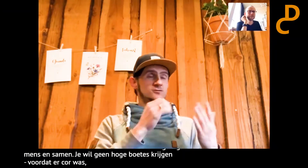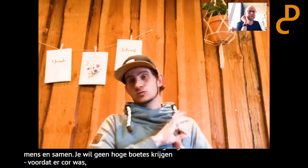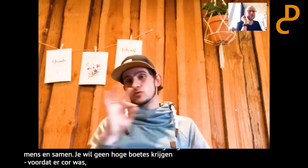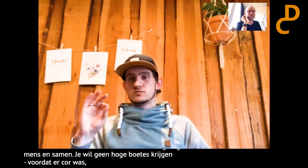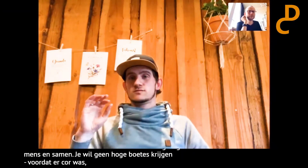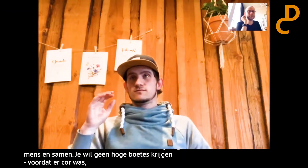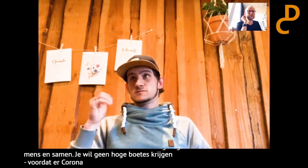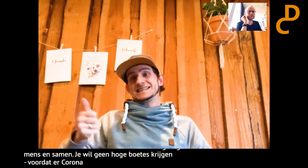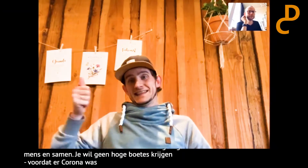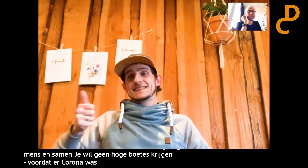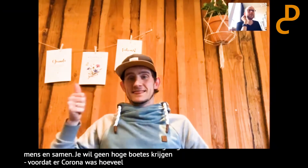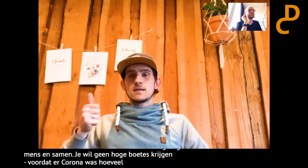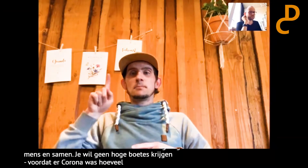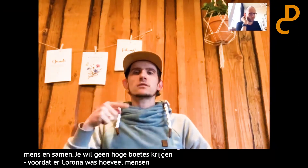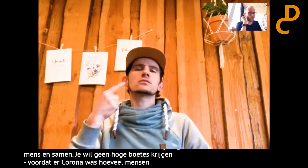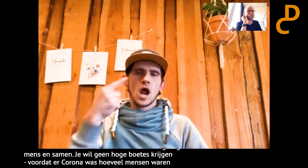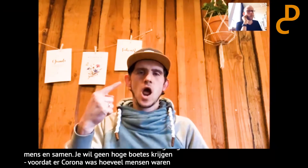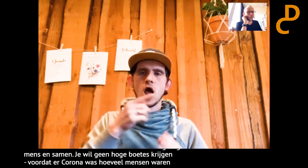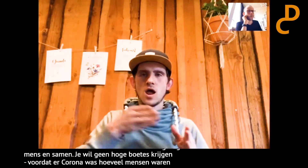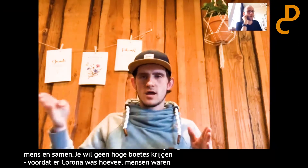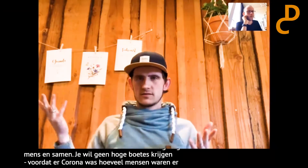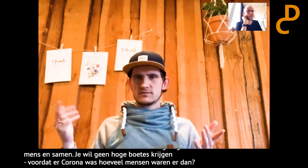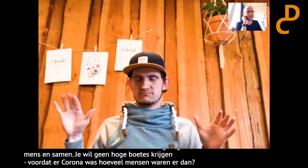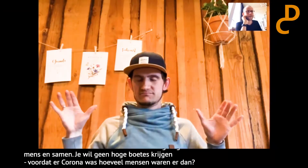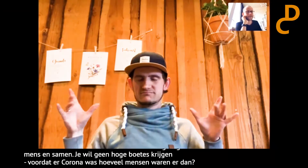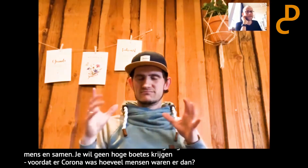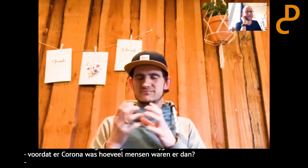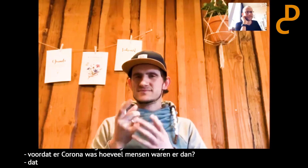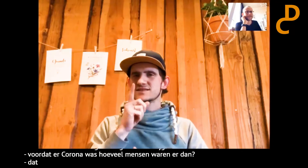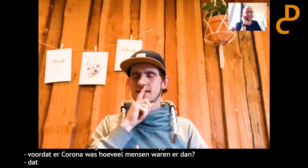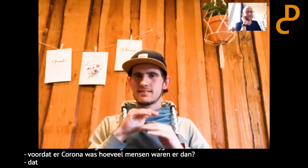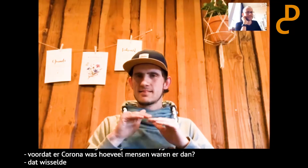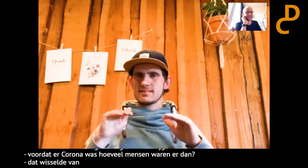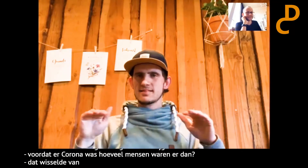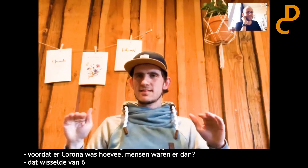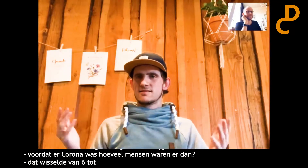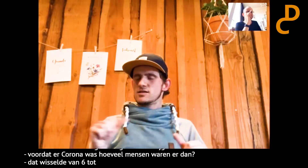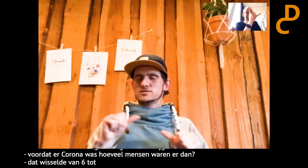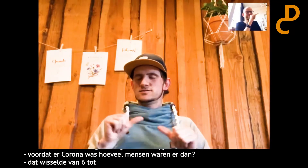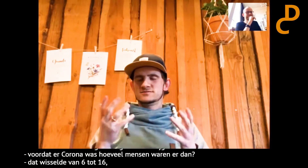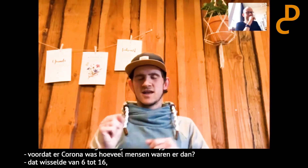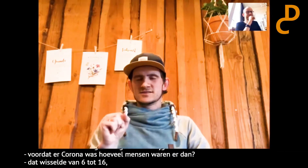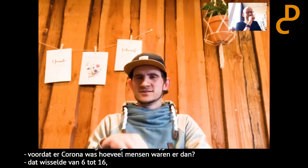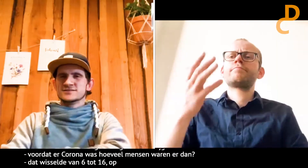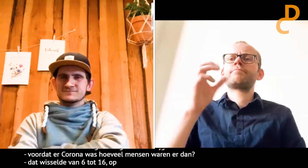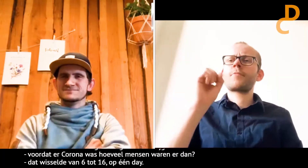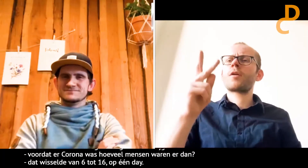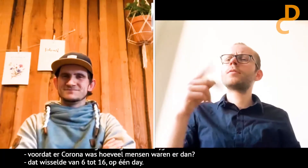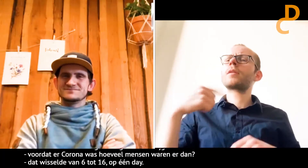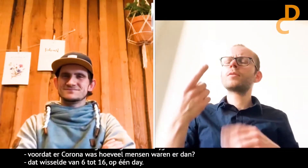van zes tot zestien. Op één dag dan. Ja, dat is natuurlijk nu, is het opeens heel stil. Het is zo anders.